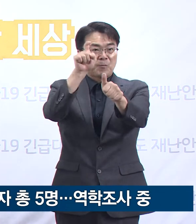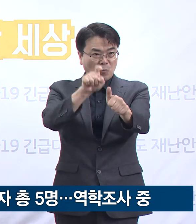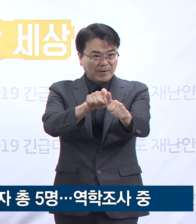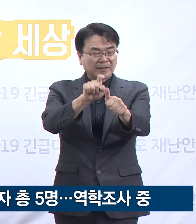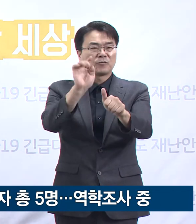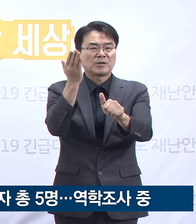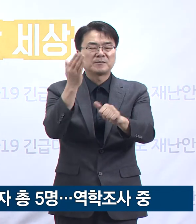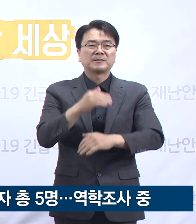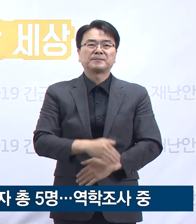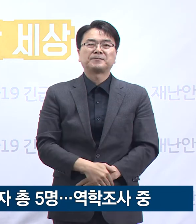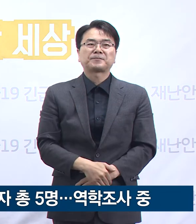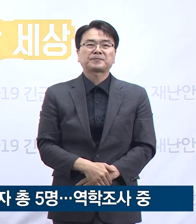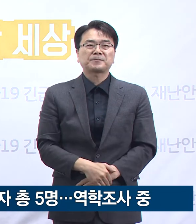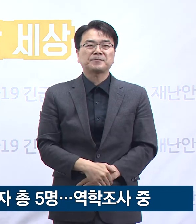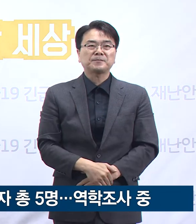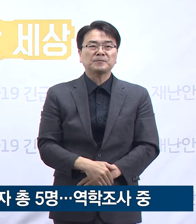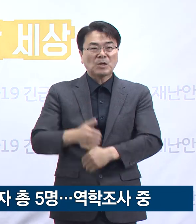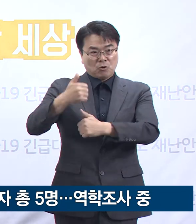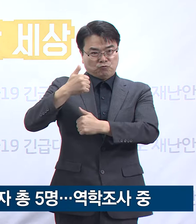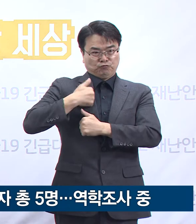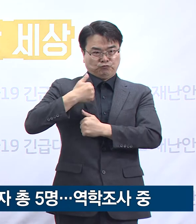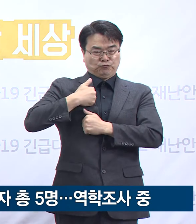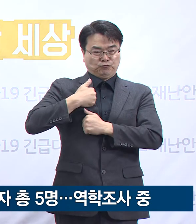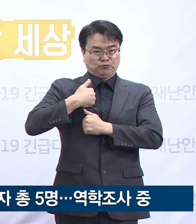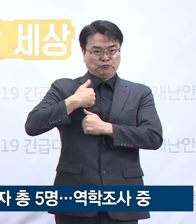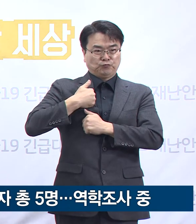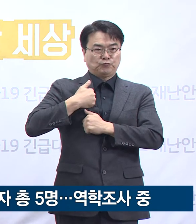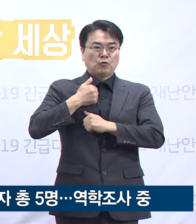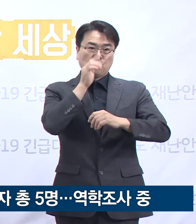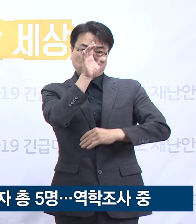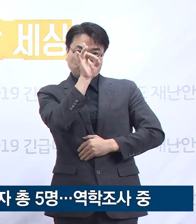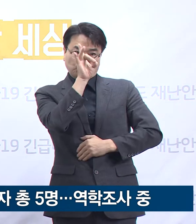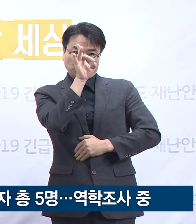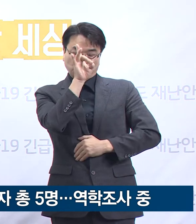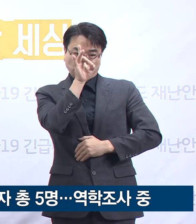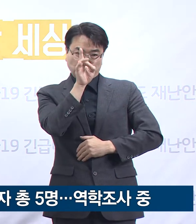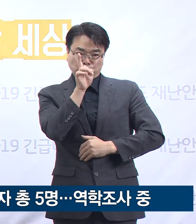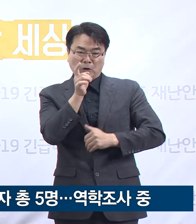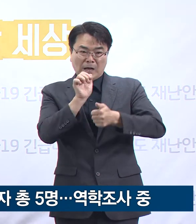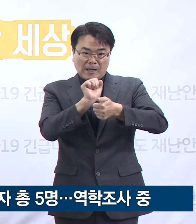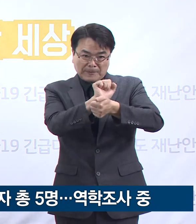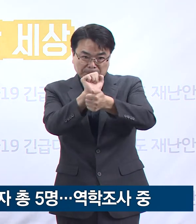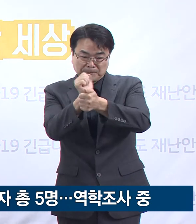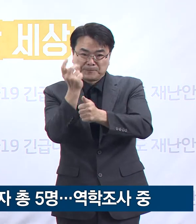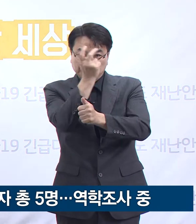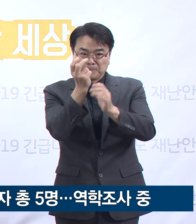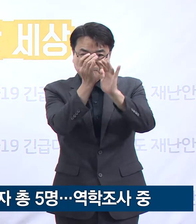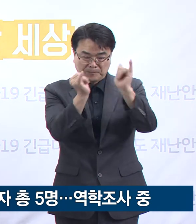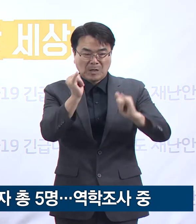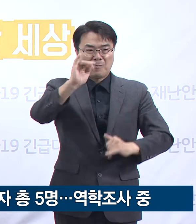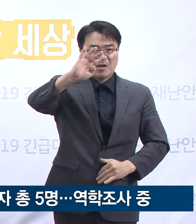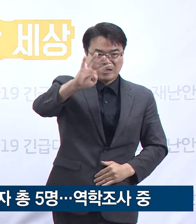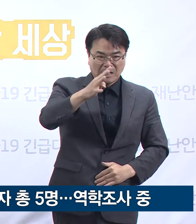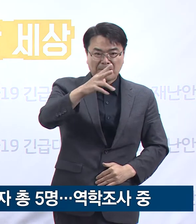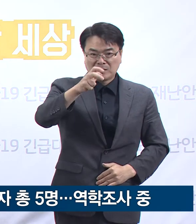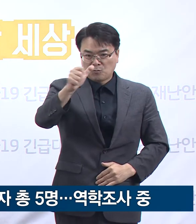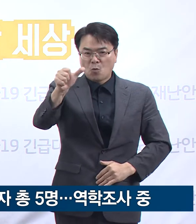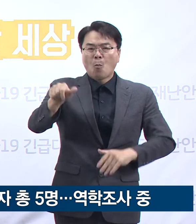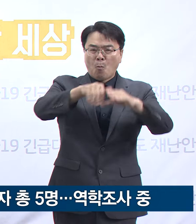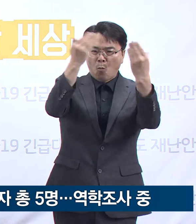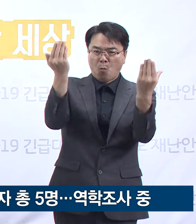군 중앙역학조사를 통해 부대 내에 457명에 대한 전수검사를 실시 중이며